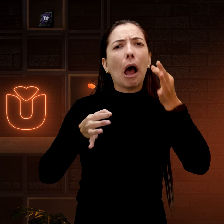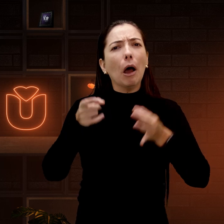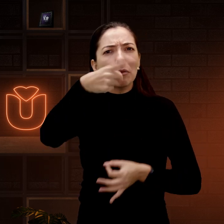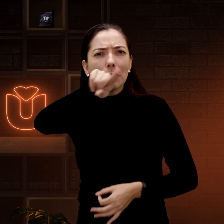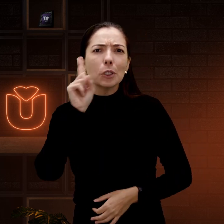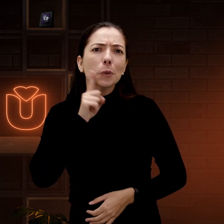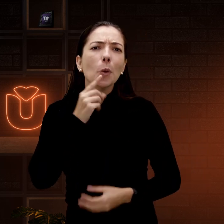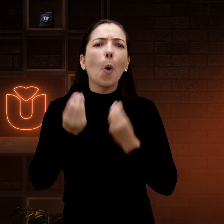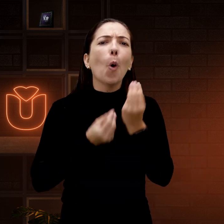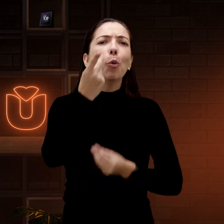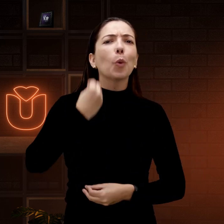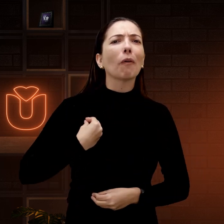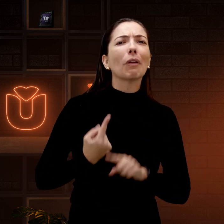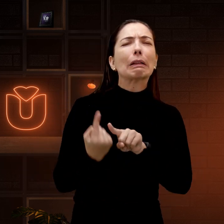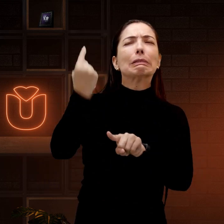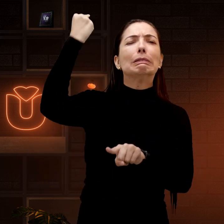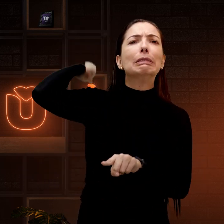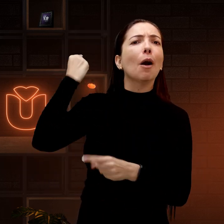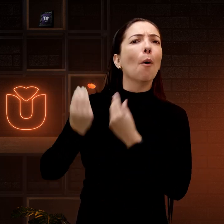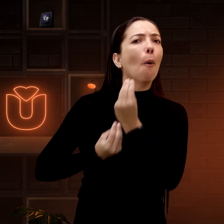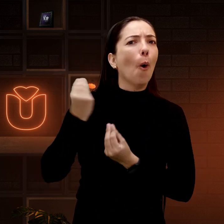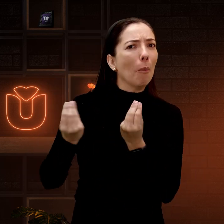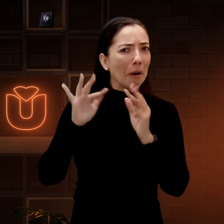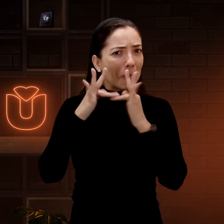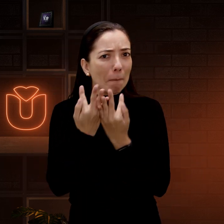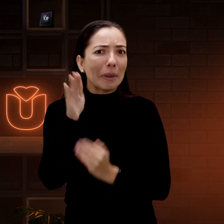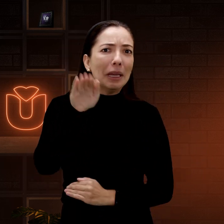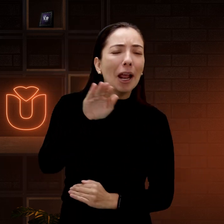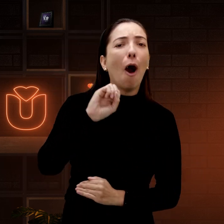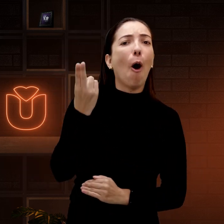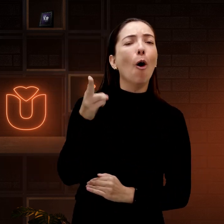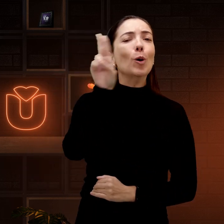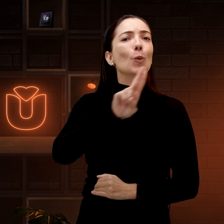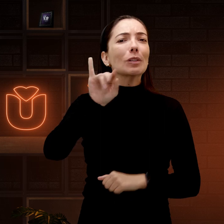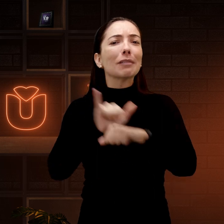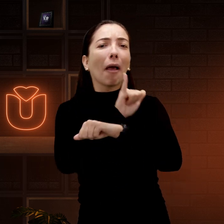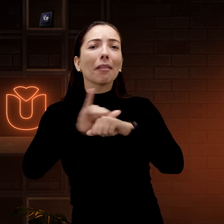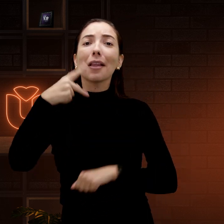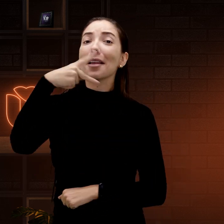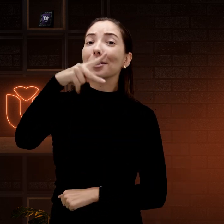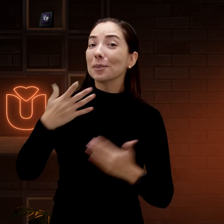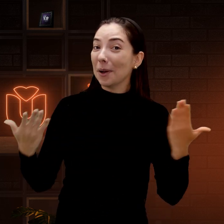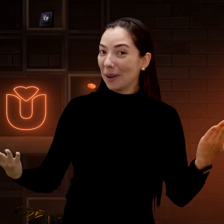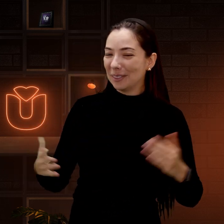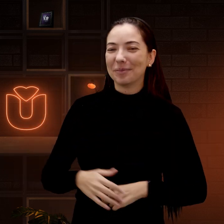aqui conosco se vocês conhecem surdos e como é que eles usavam, se são dependentes da família, qual a estratégia que usam para